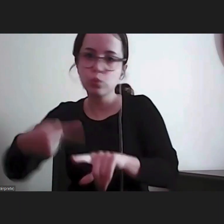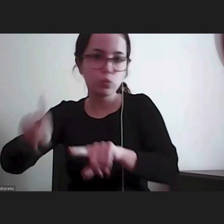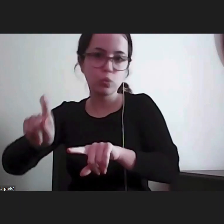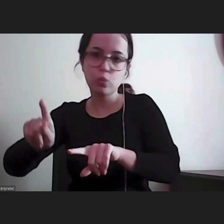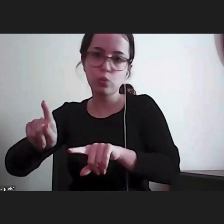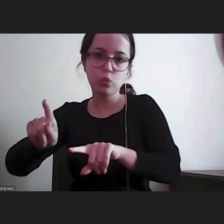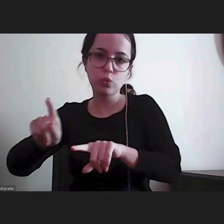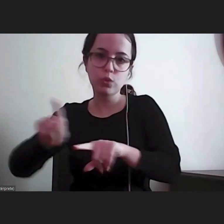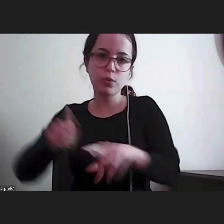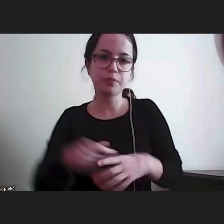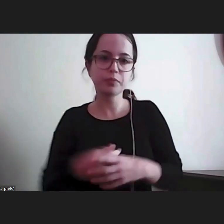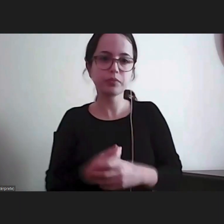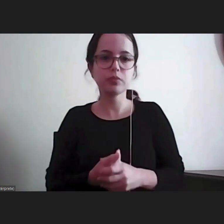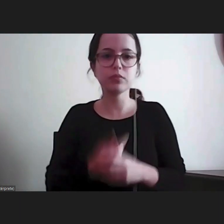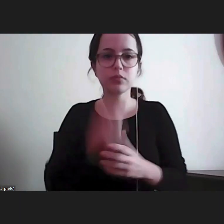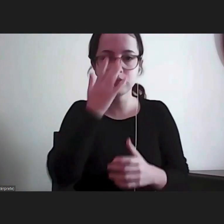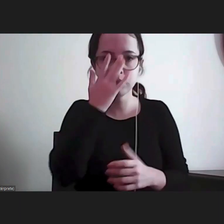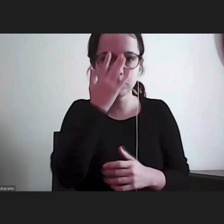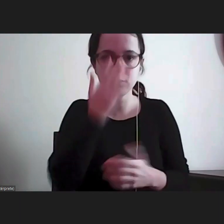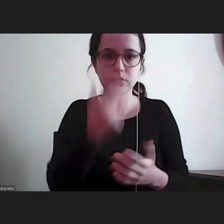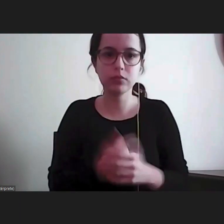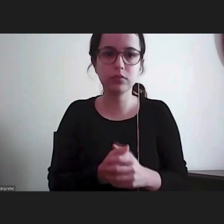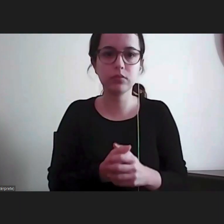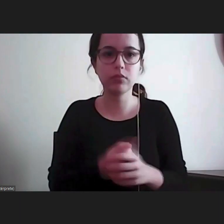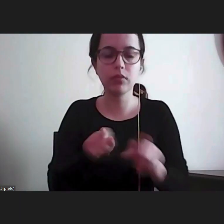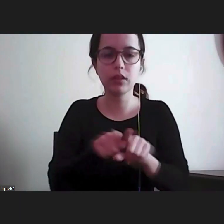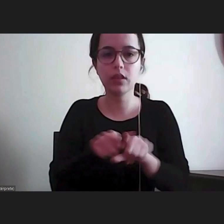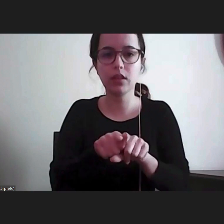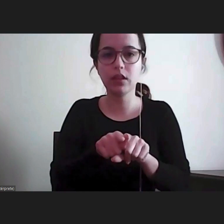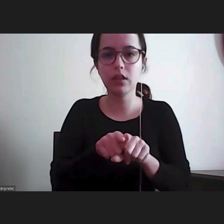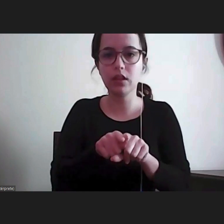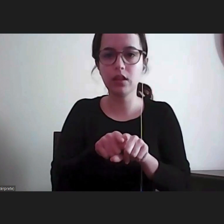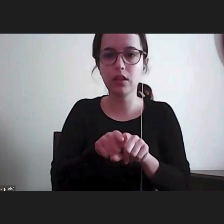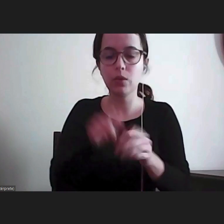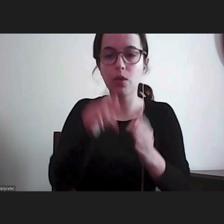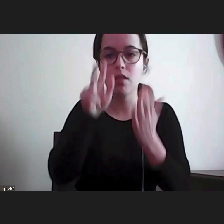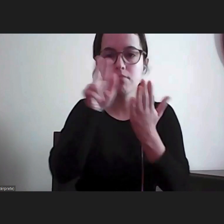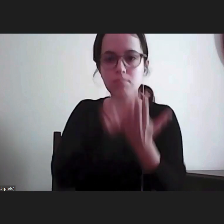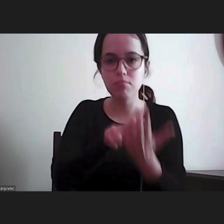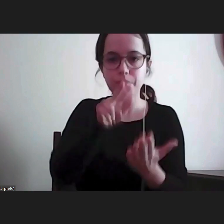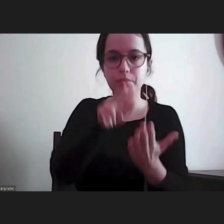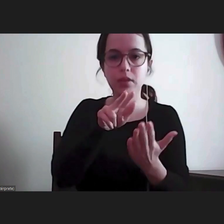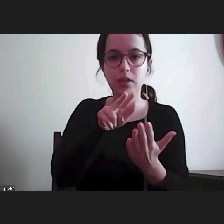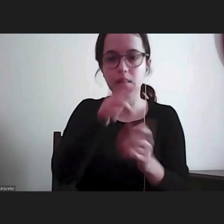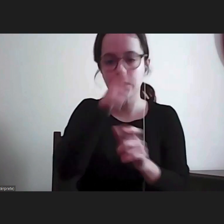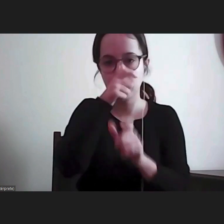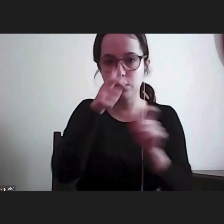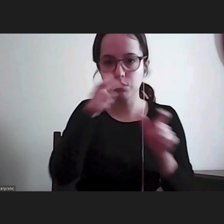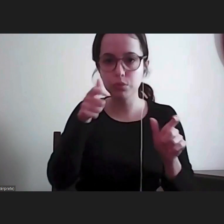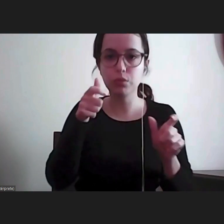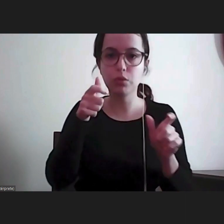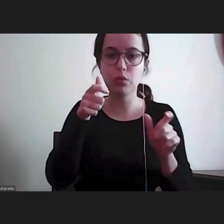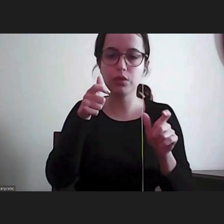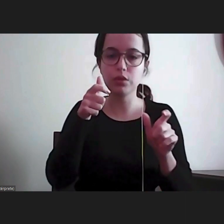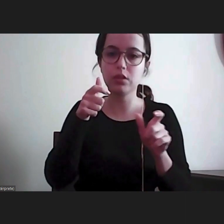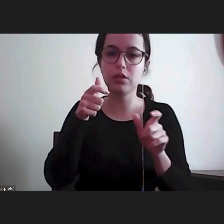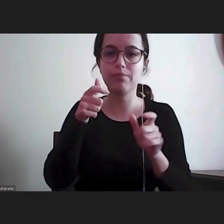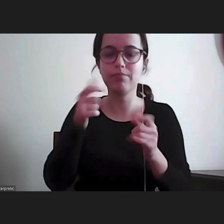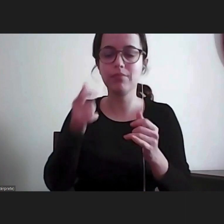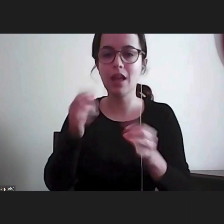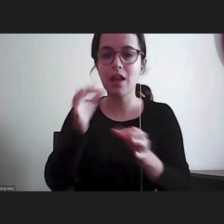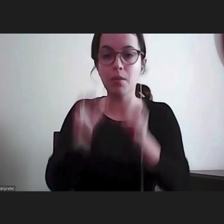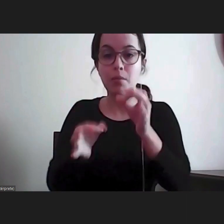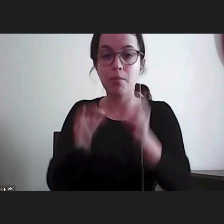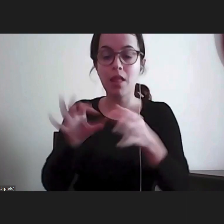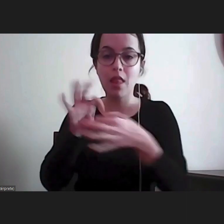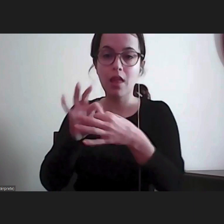pronúncia acerca de um caso concreto, a validação ou a invalidação, a condenação, a absolvição, portanto, são áreas que estão